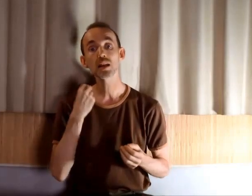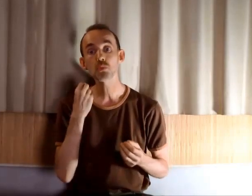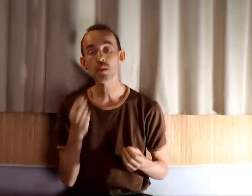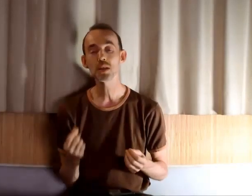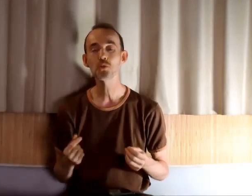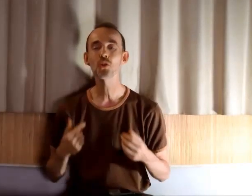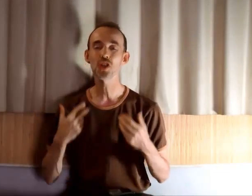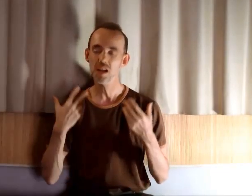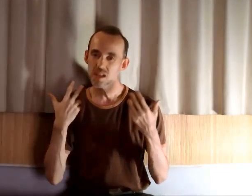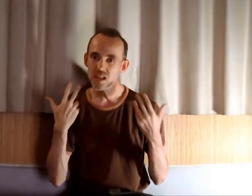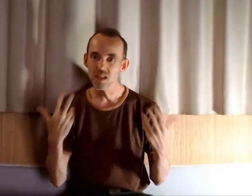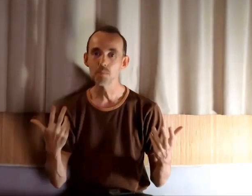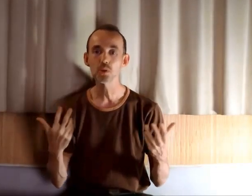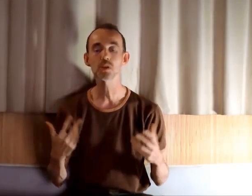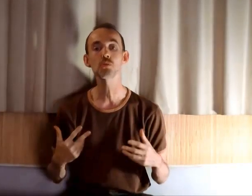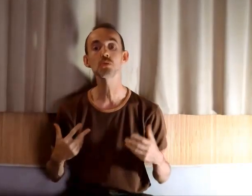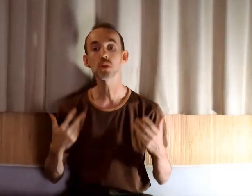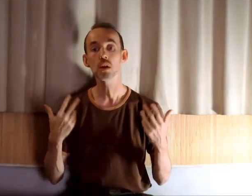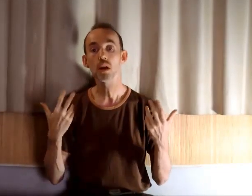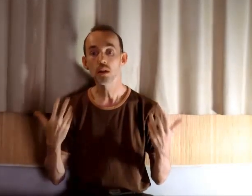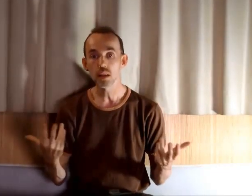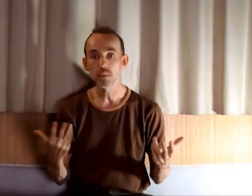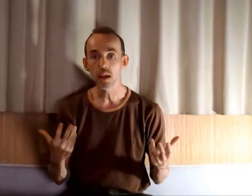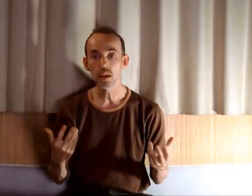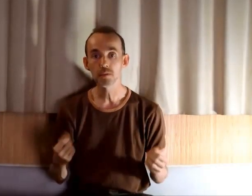guérison de la blessure originelle, c'est un processus d'éveil.